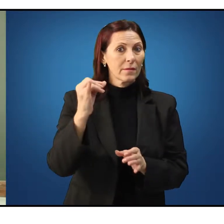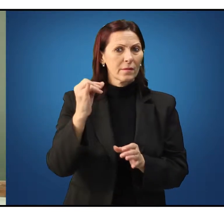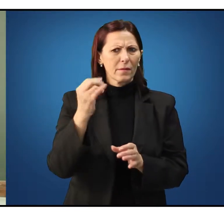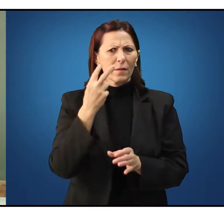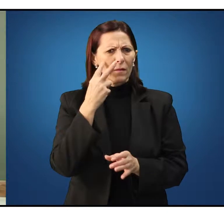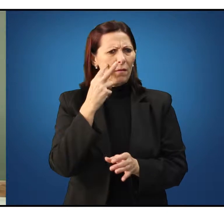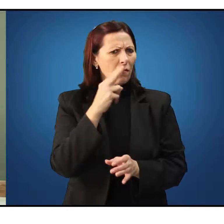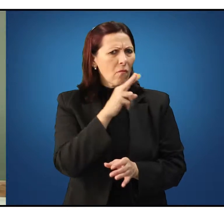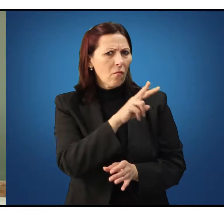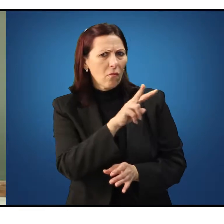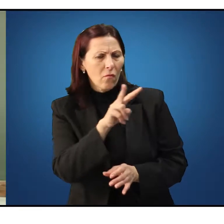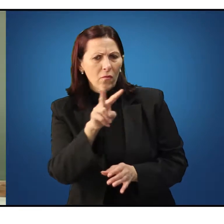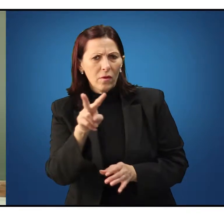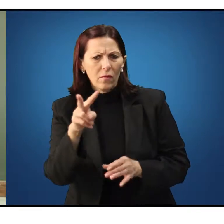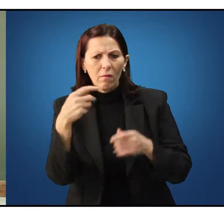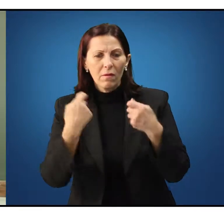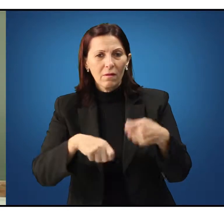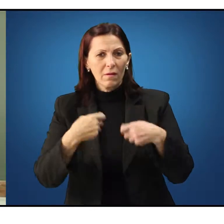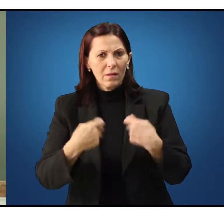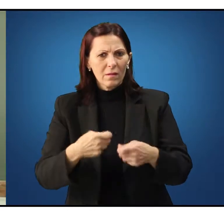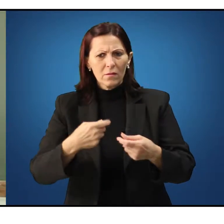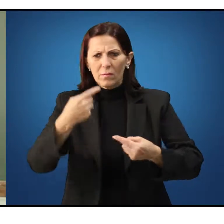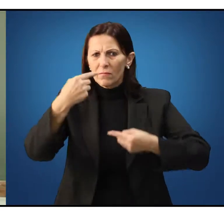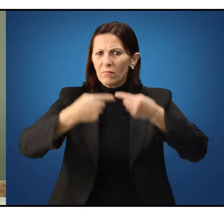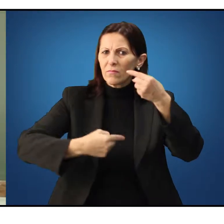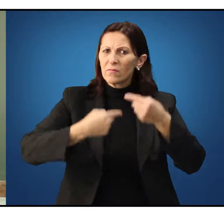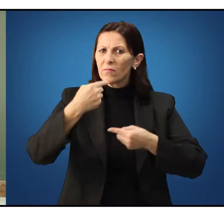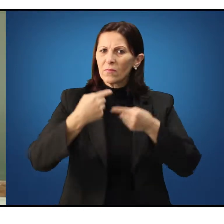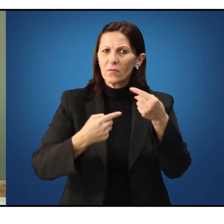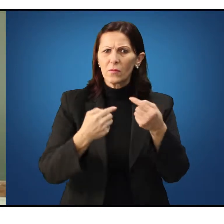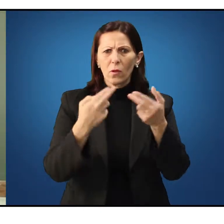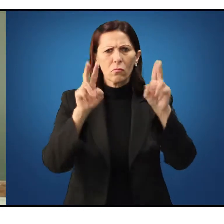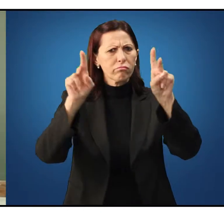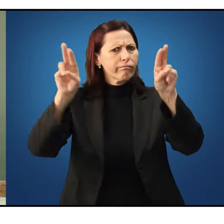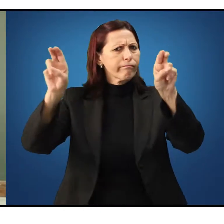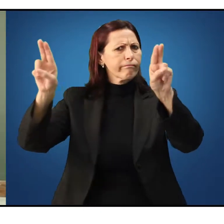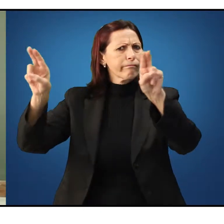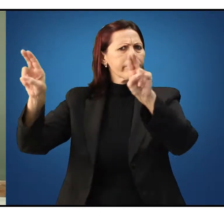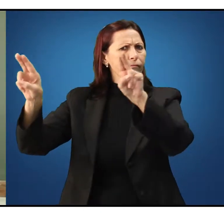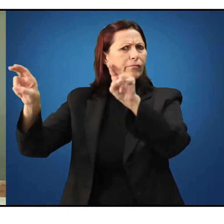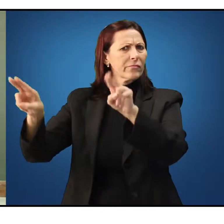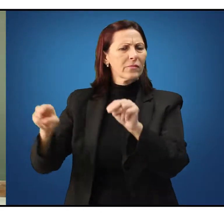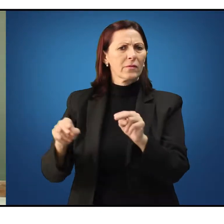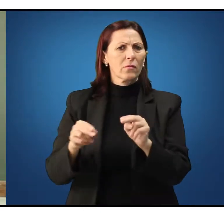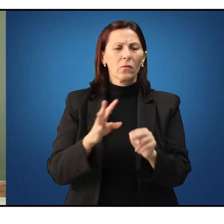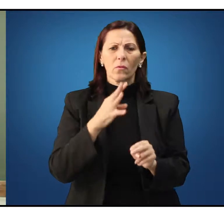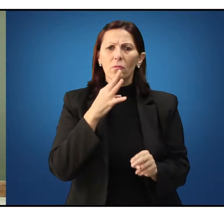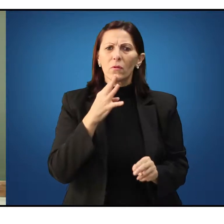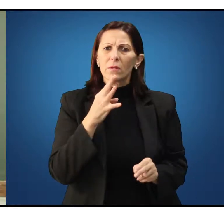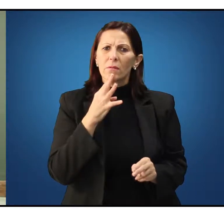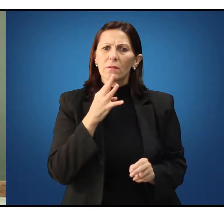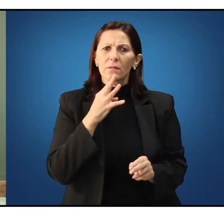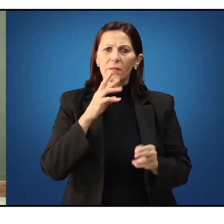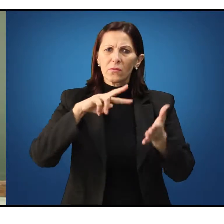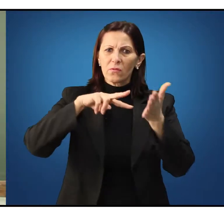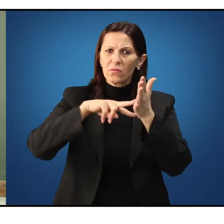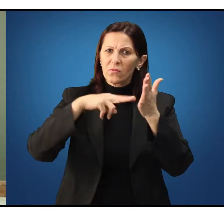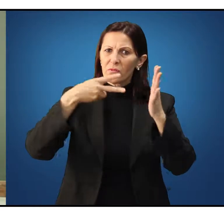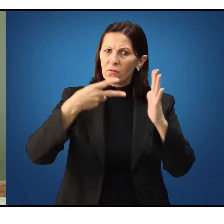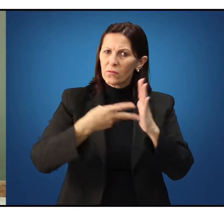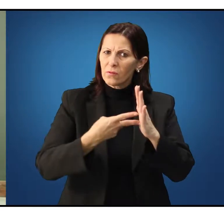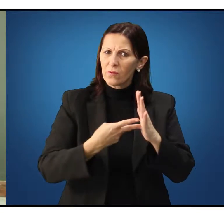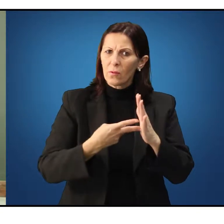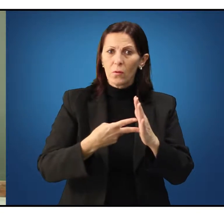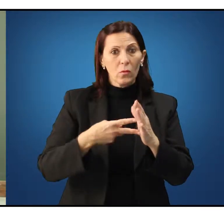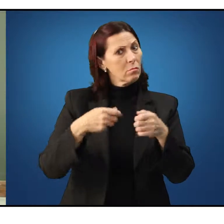deparamos com a necessidade de um debate em torno de algum assunto, conhecermos exatamente o significado ou